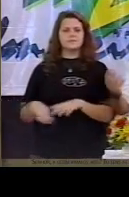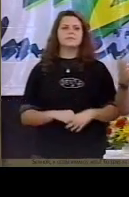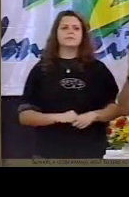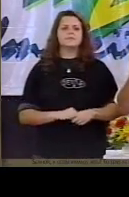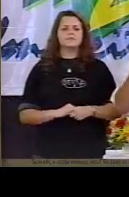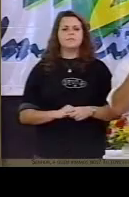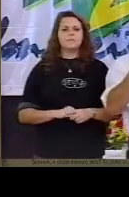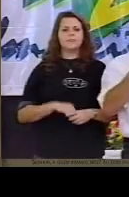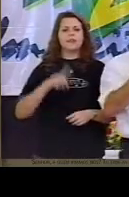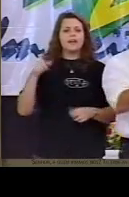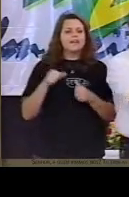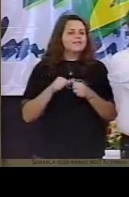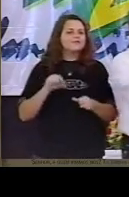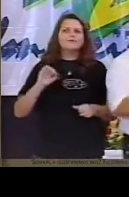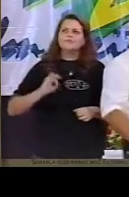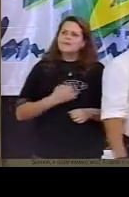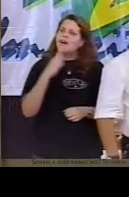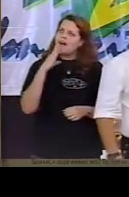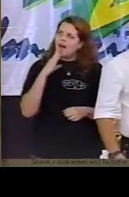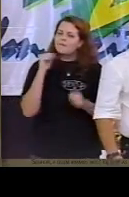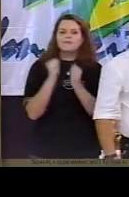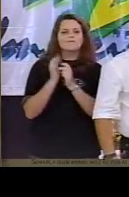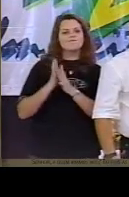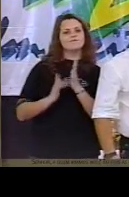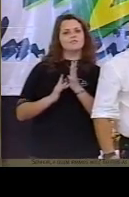é a mensagem que mais me impressiona em Jesus